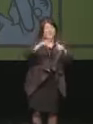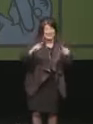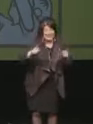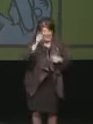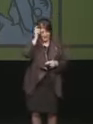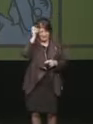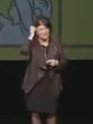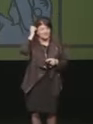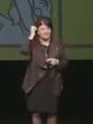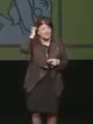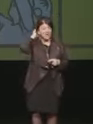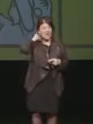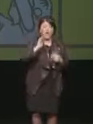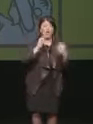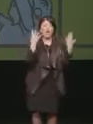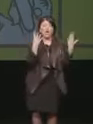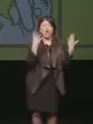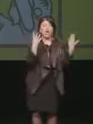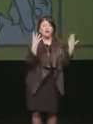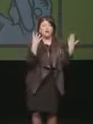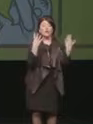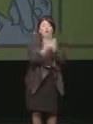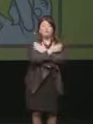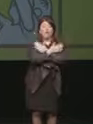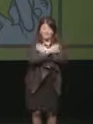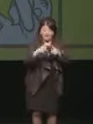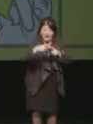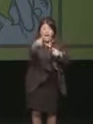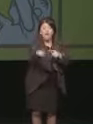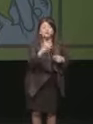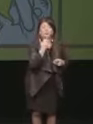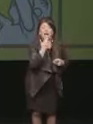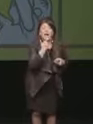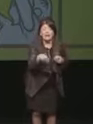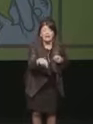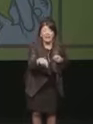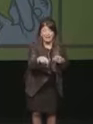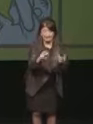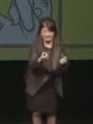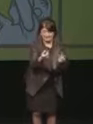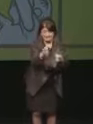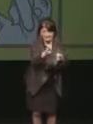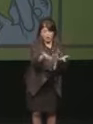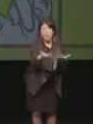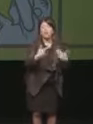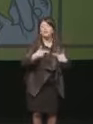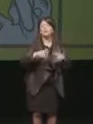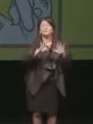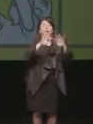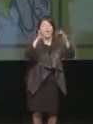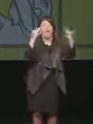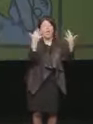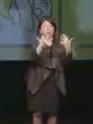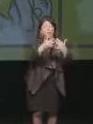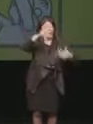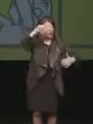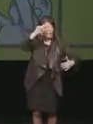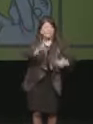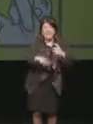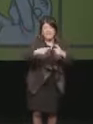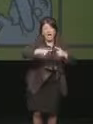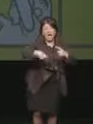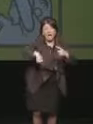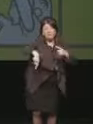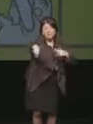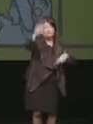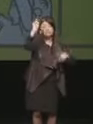il gioco del mondo sta per cominciare qual è il mondo in cui noi ci troviamo a vivere è un mondo molto più complicato molto più turbolento rispetto